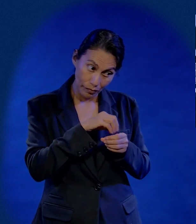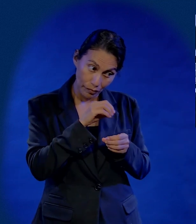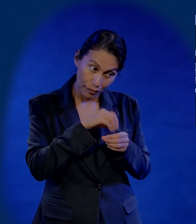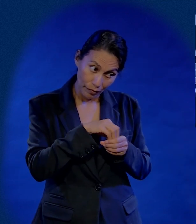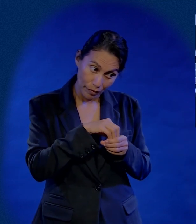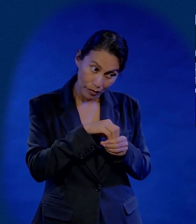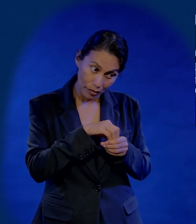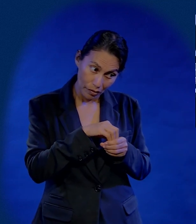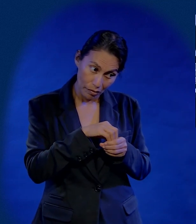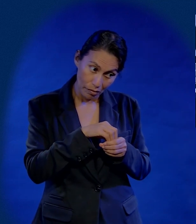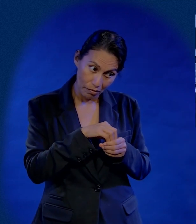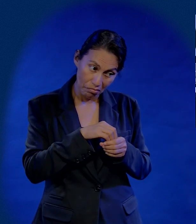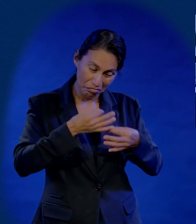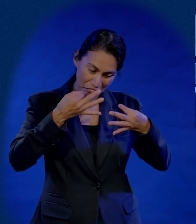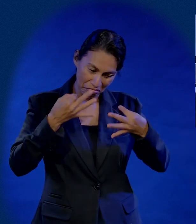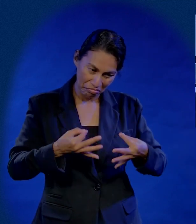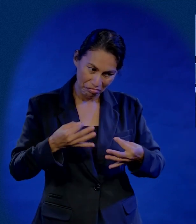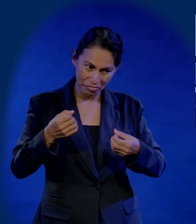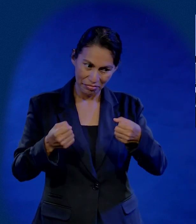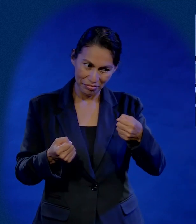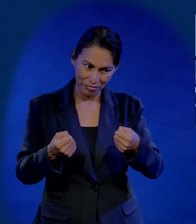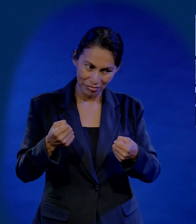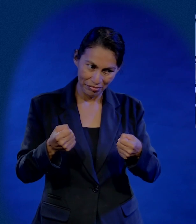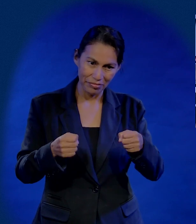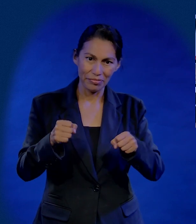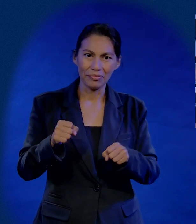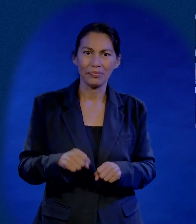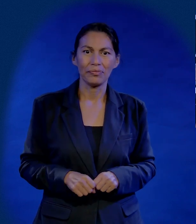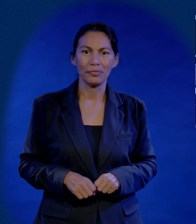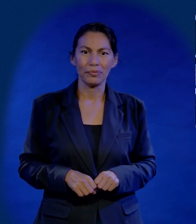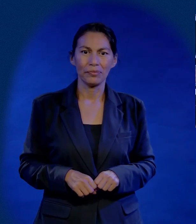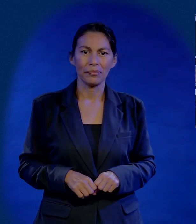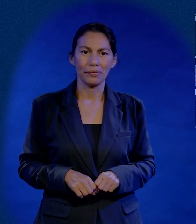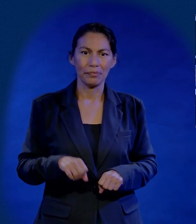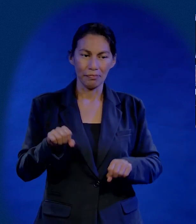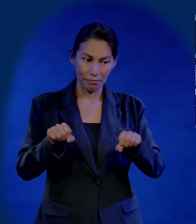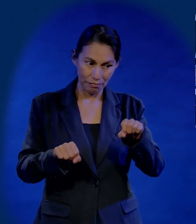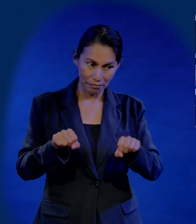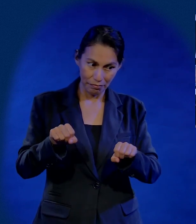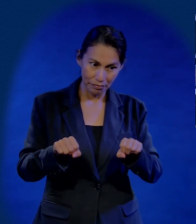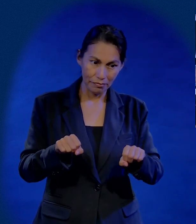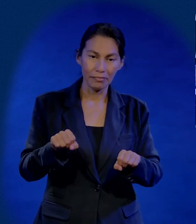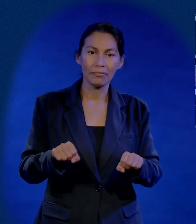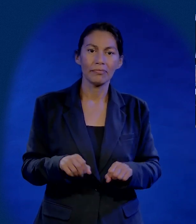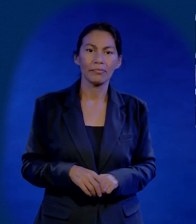le voy a enseñar el secreto para ser un buen conductor de triciclo.